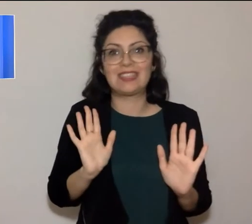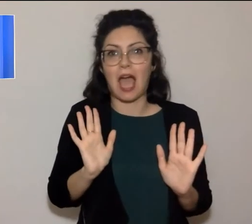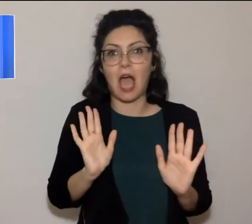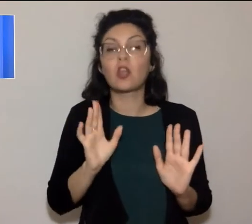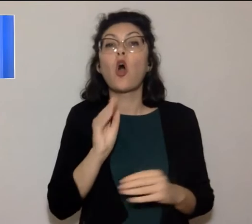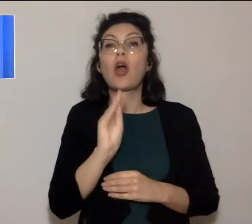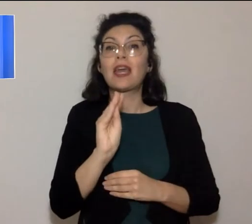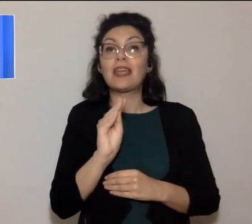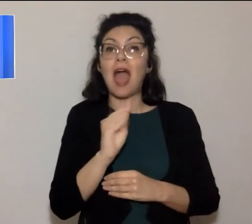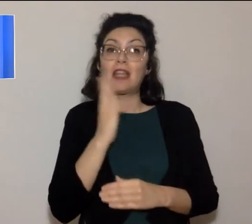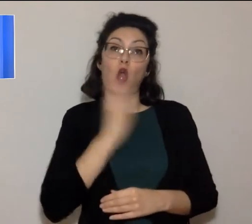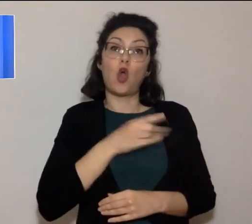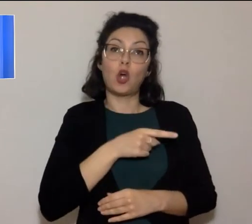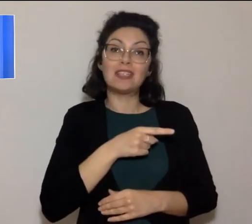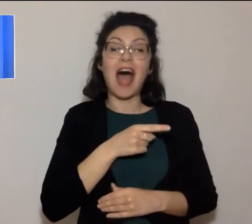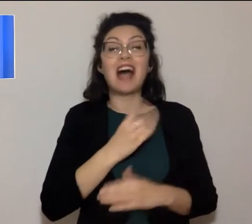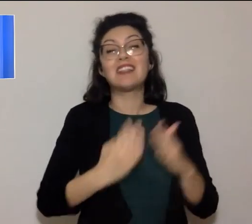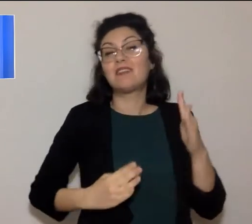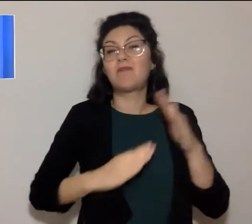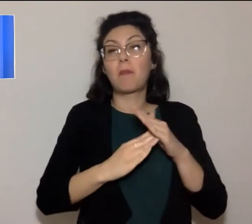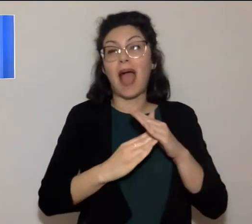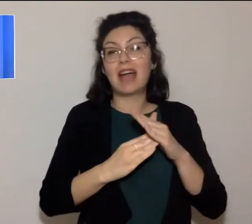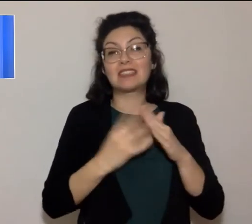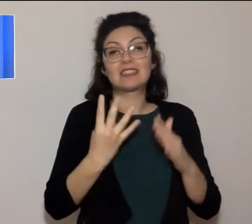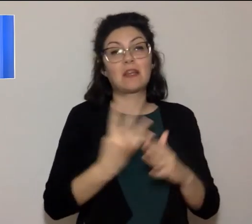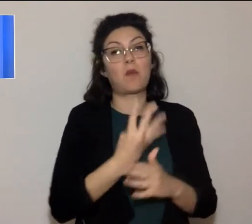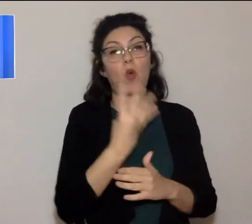a suo carico sia al massimo di 4 anni di carcere.